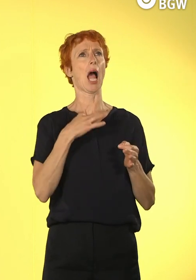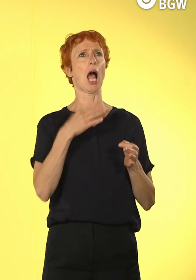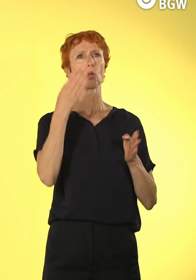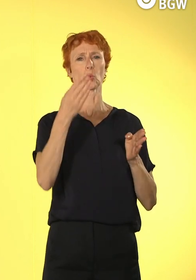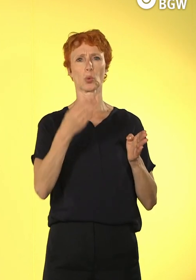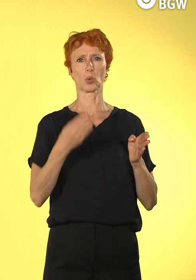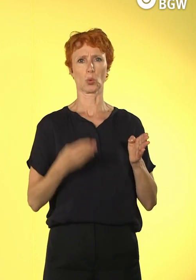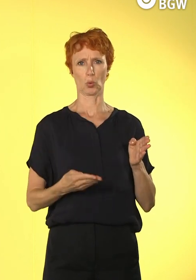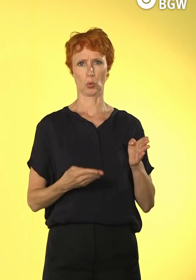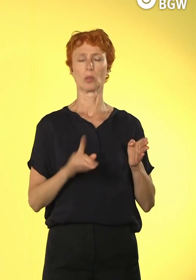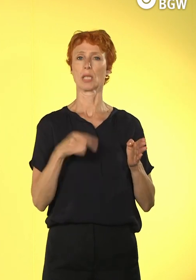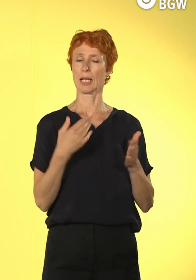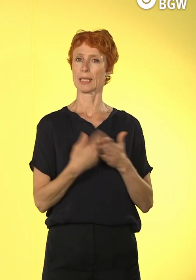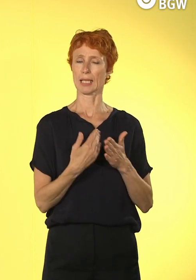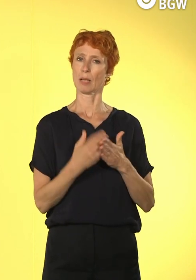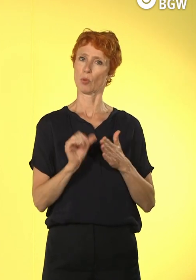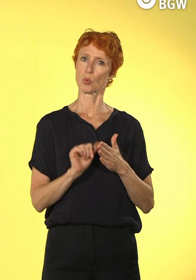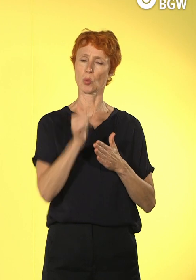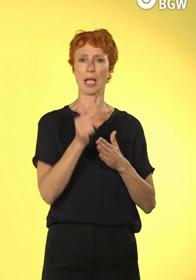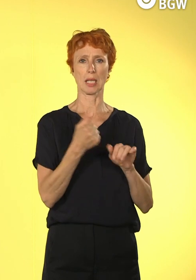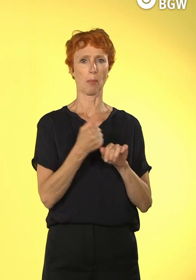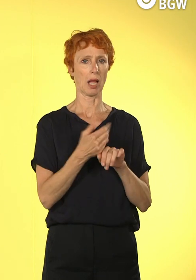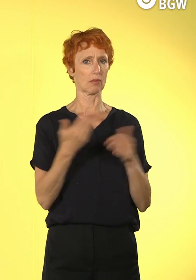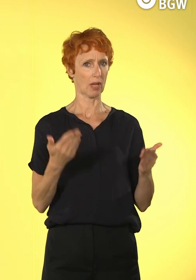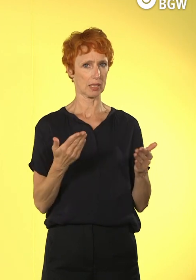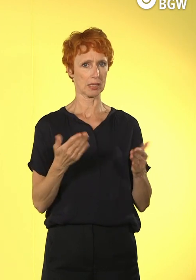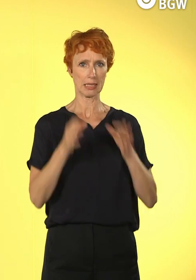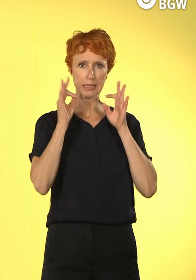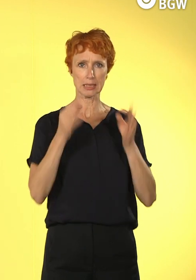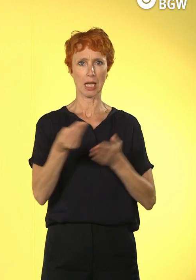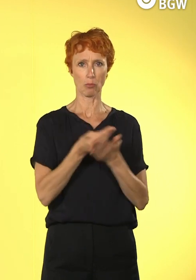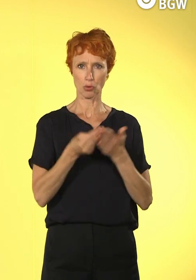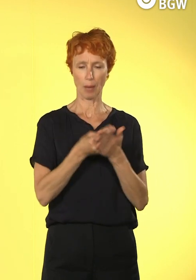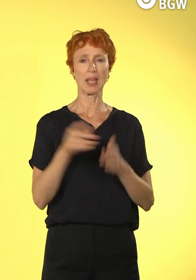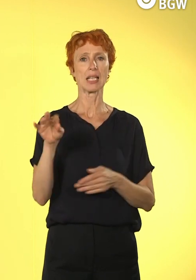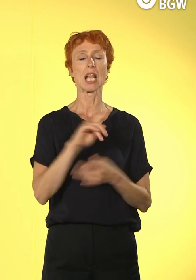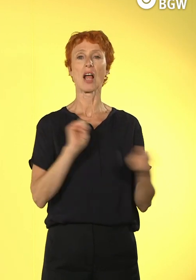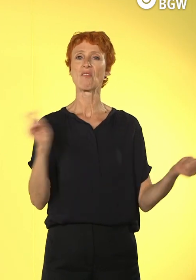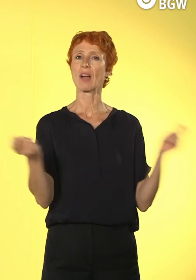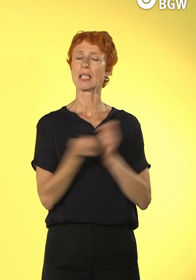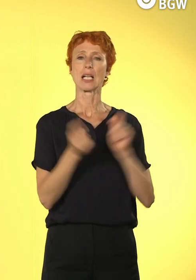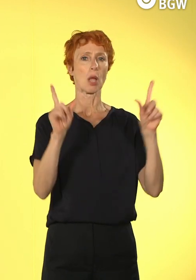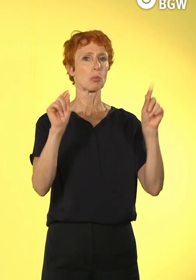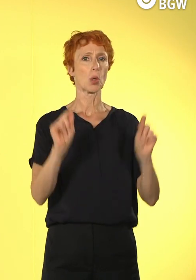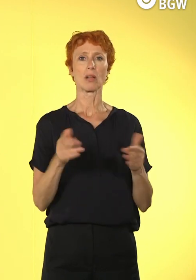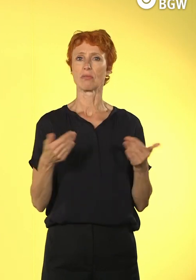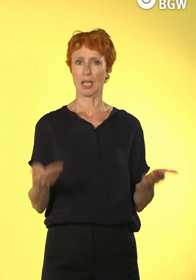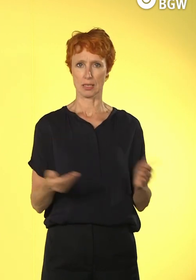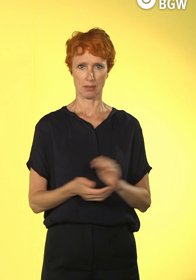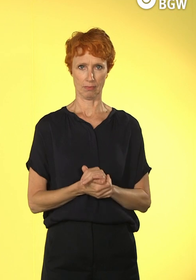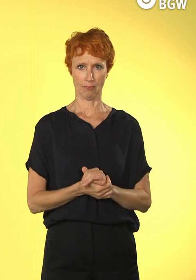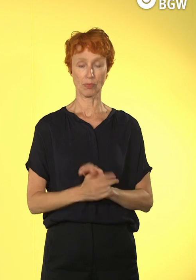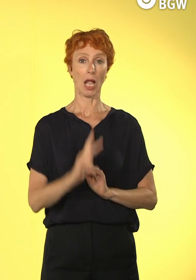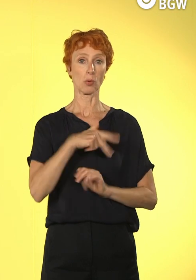Stelle erstmal grundlegend zu erörtern, was eigentlich digitaler Wandel bedeutet und was es auch bei uns in der Sozialwirtschaft